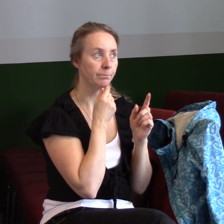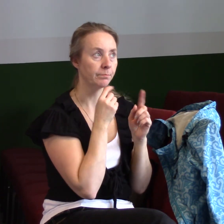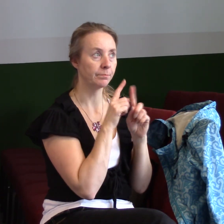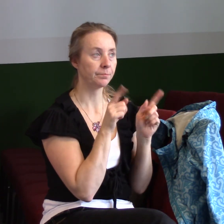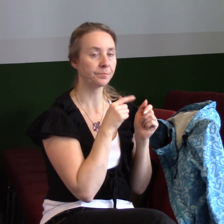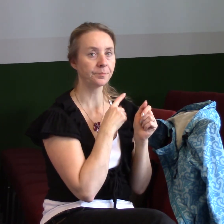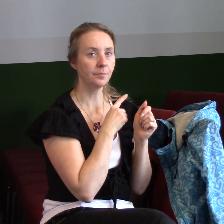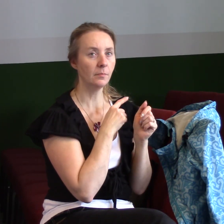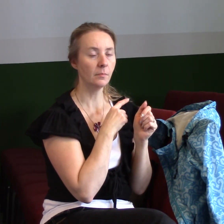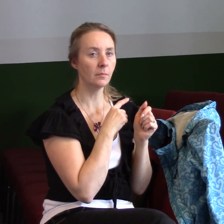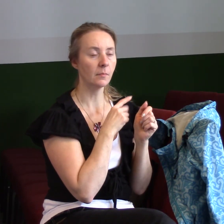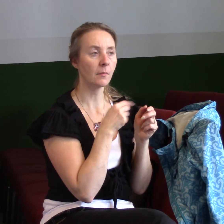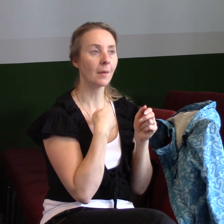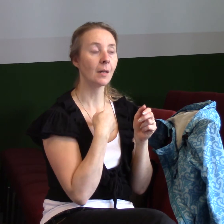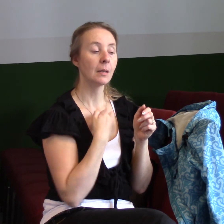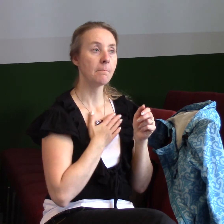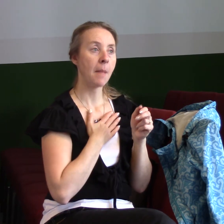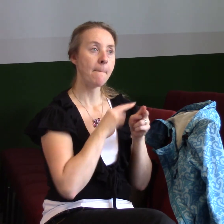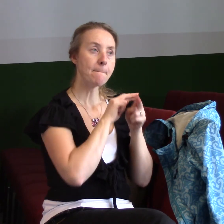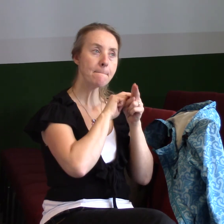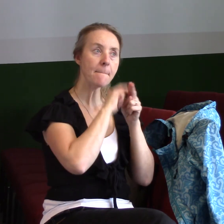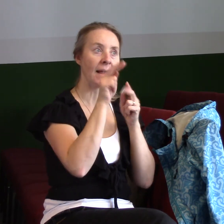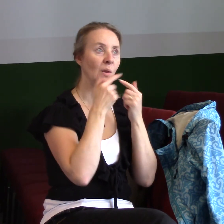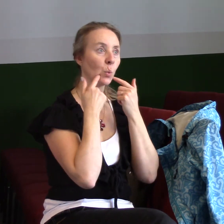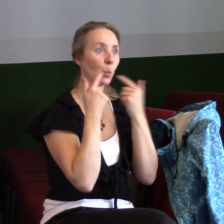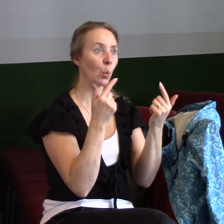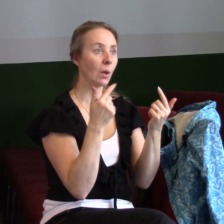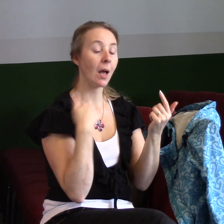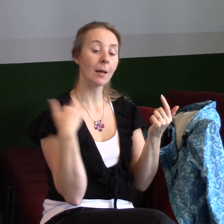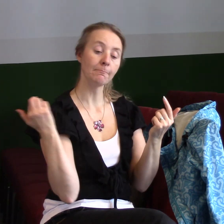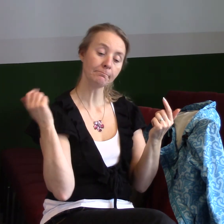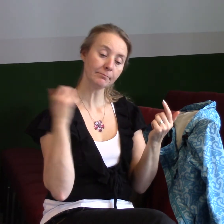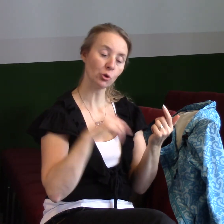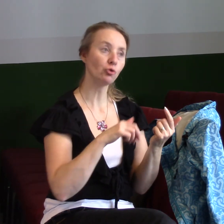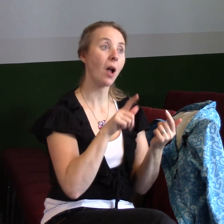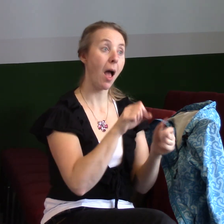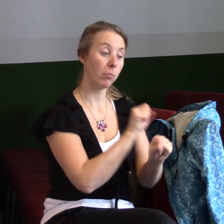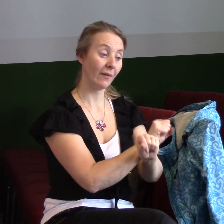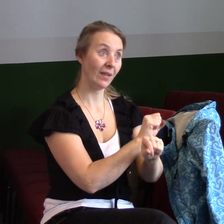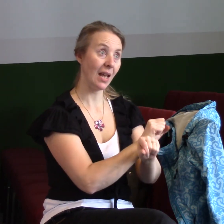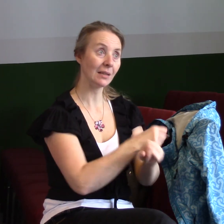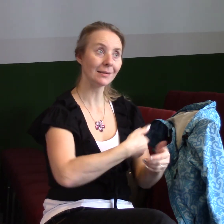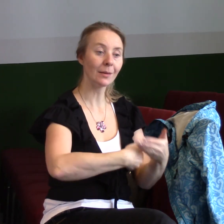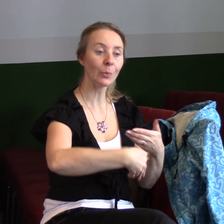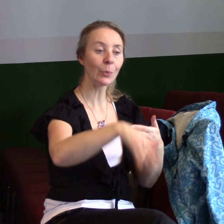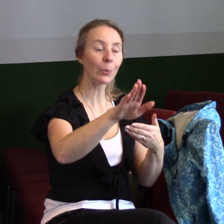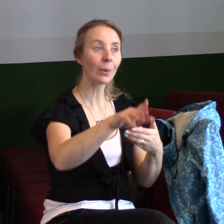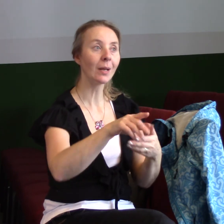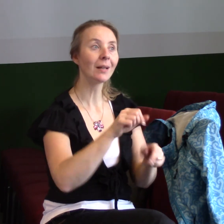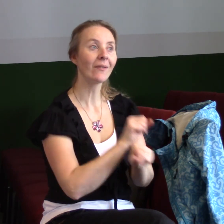že on je naplněn duchem a přišel, aby vězni mohli být z vězení, aby jim řekl, hele, už tam nemusíš být. A od rokům,